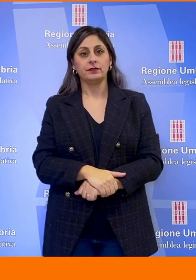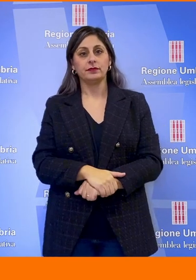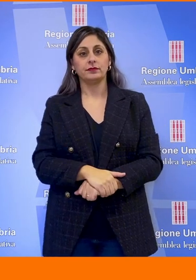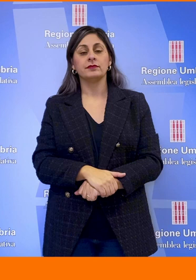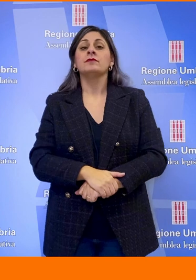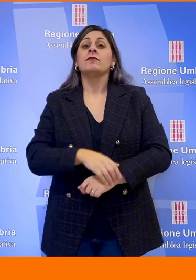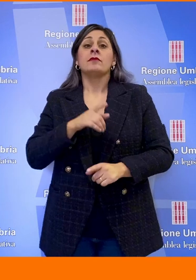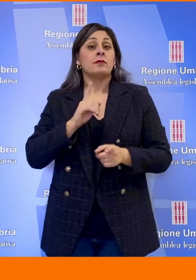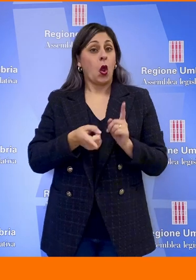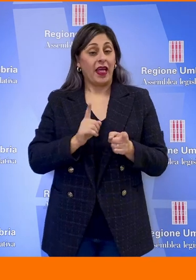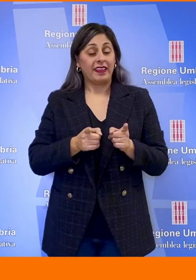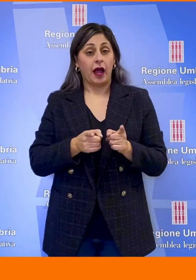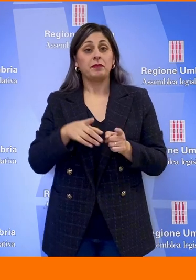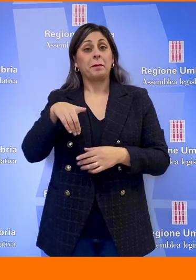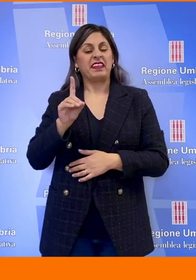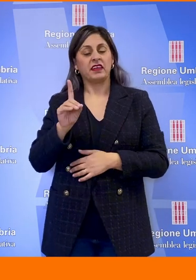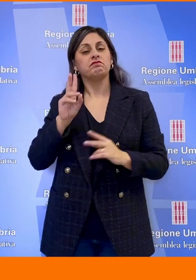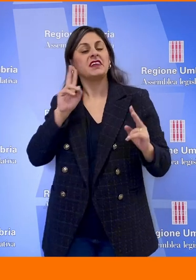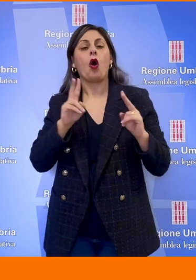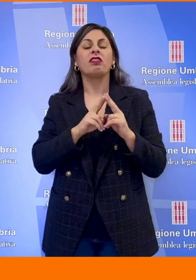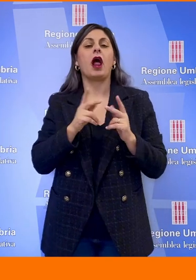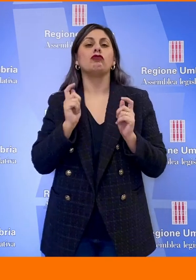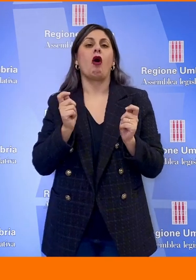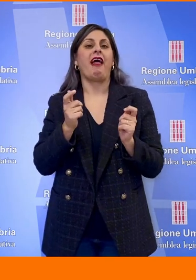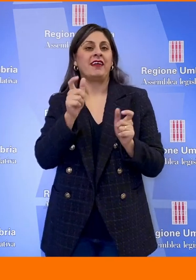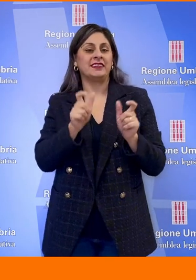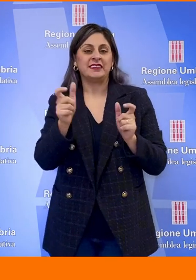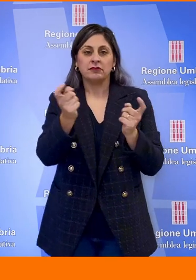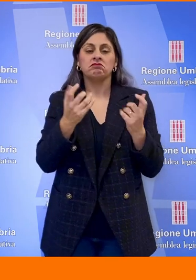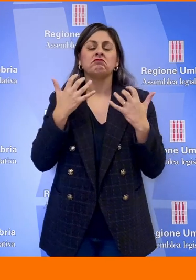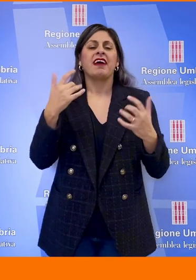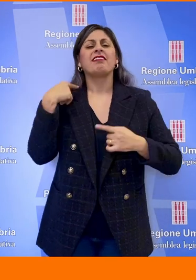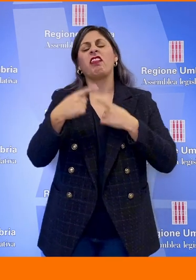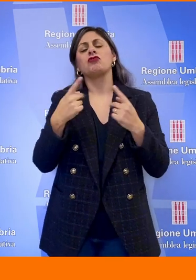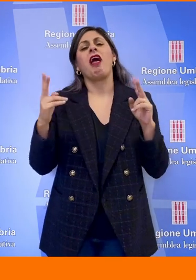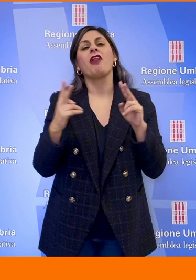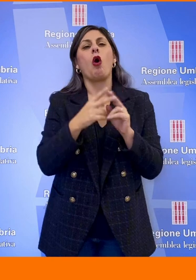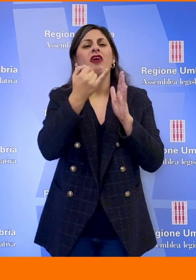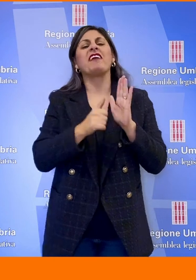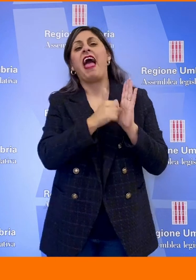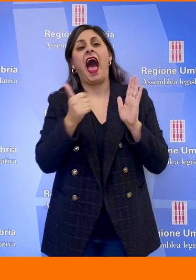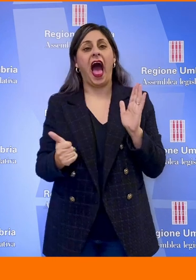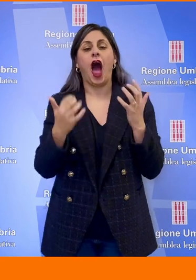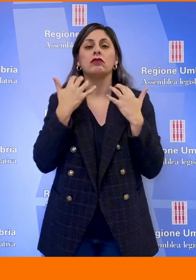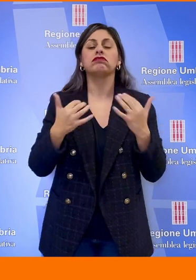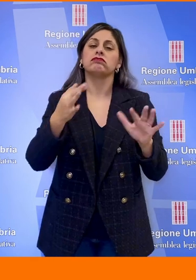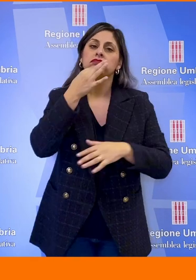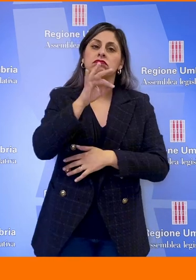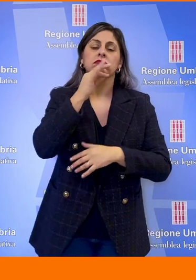Partito Democratico ha incontrato i giornalisti nel tradizionale incontro di fine anno per illustrare le attività svolte